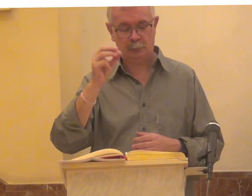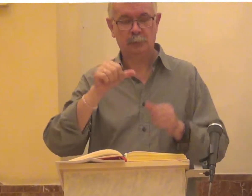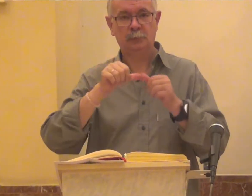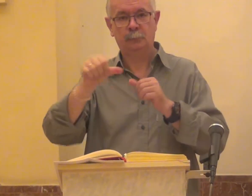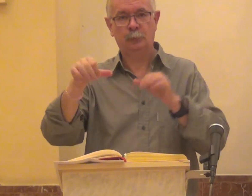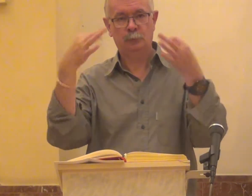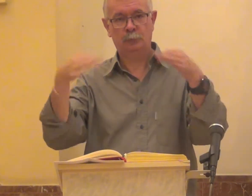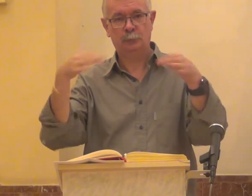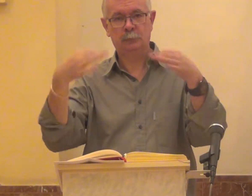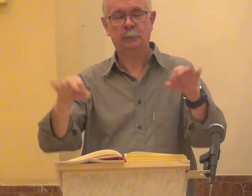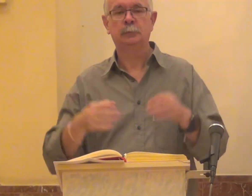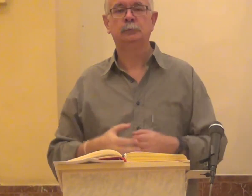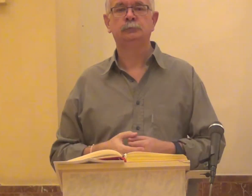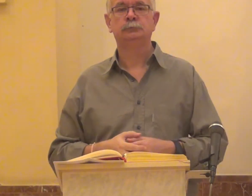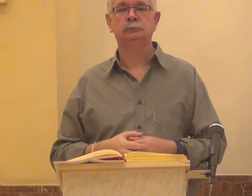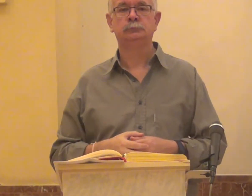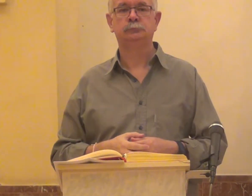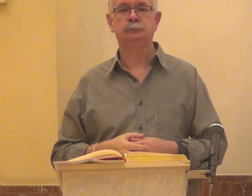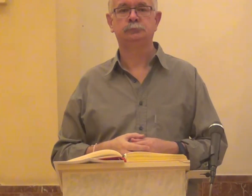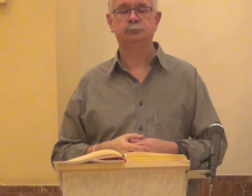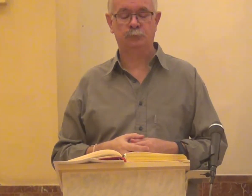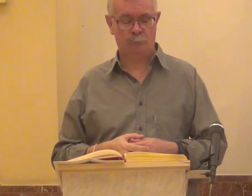Domingo 30 de Tiempo Ordinario